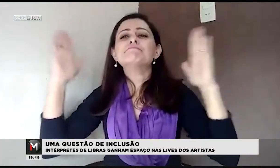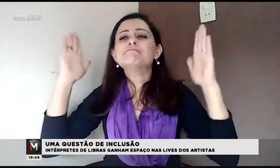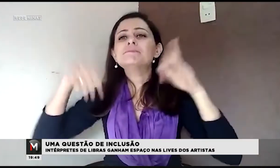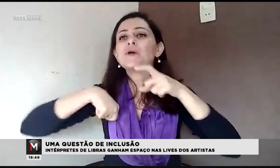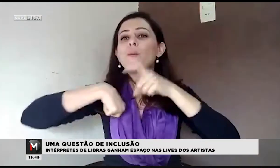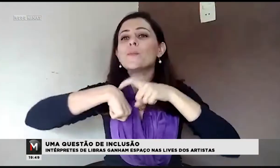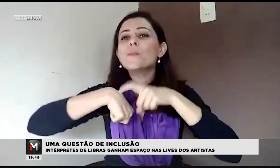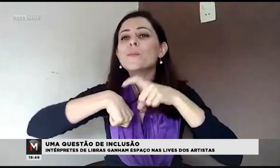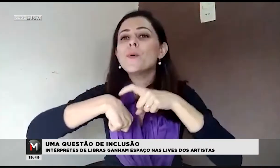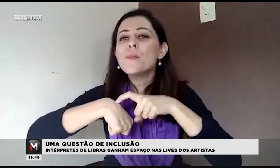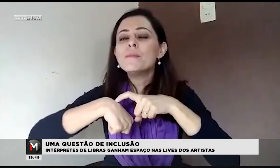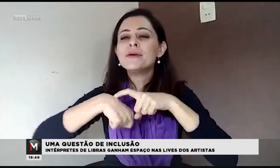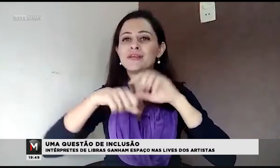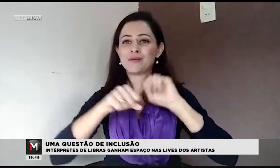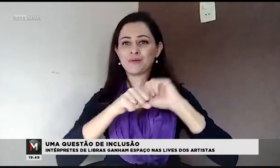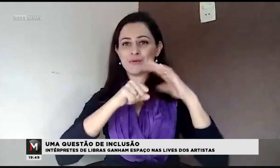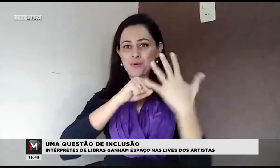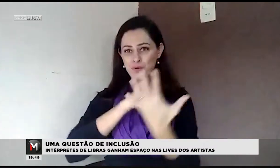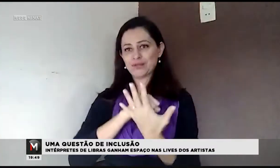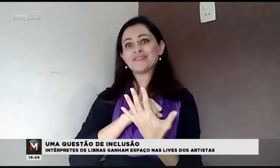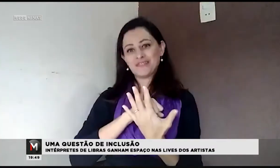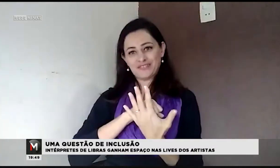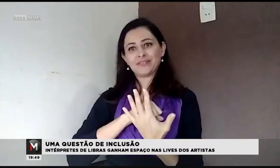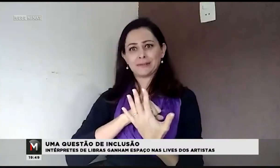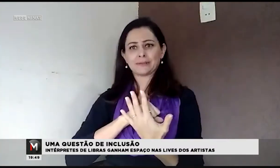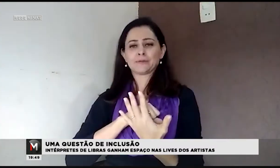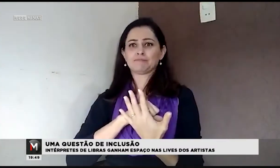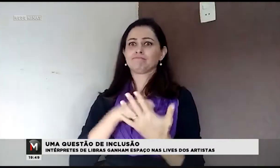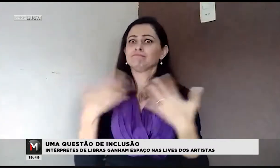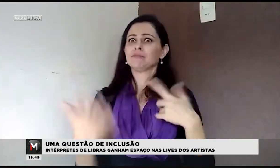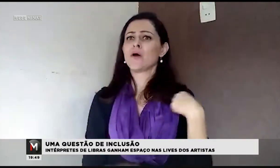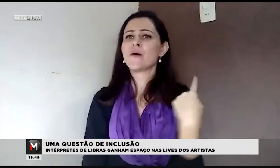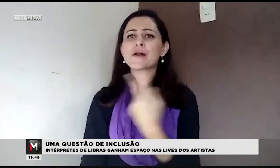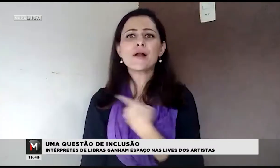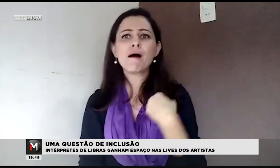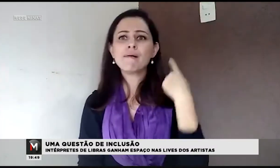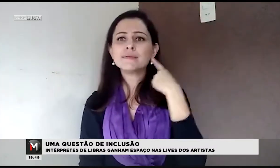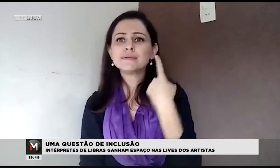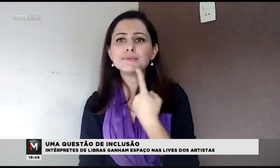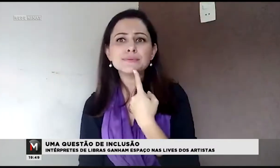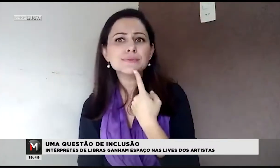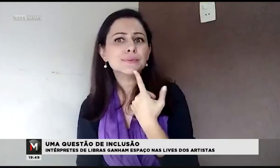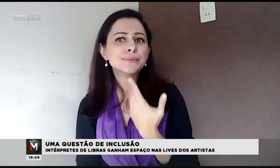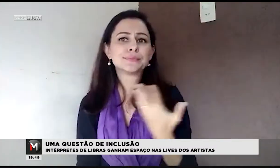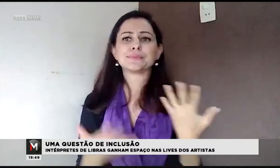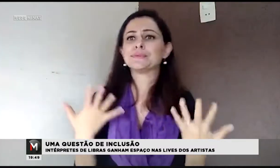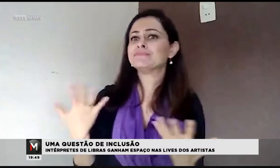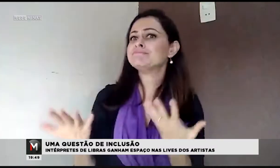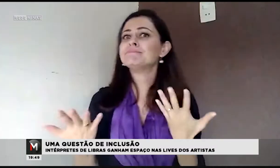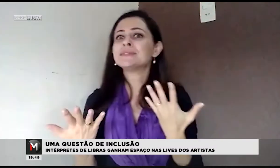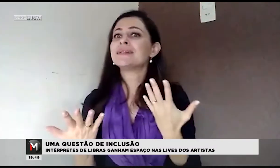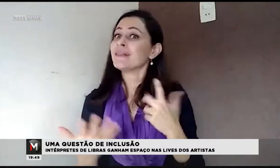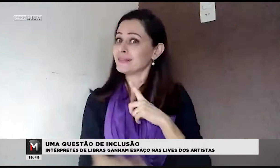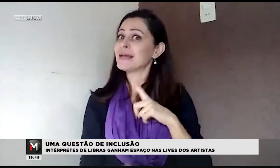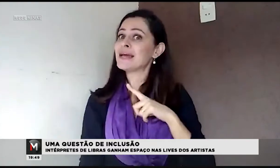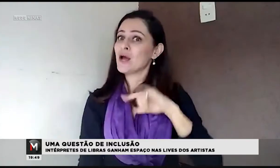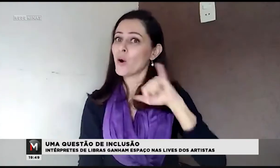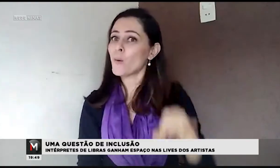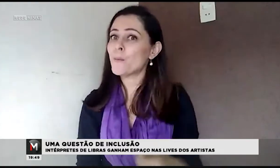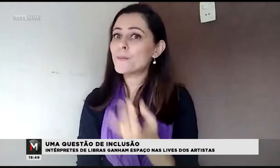o que tem acontecido durante esse período de coronavírus? Nós surdos temos a